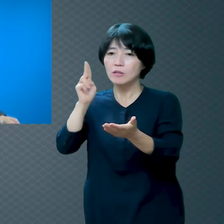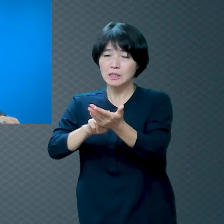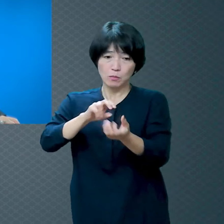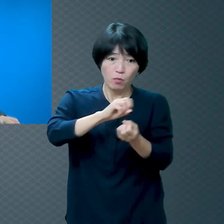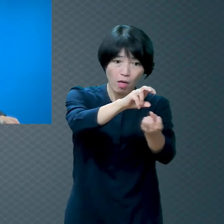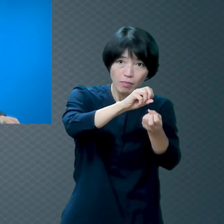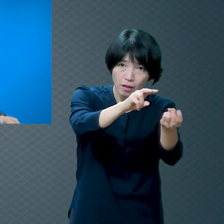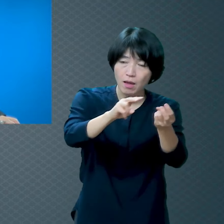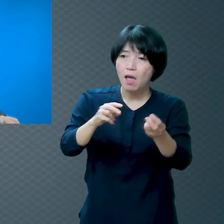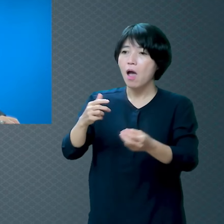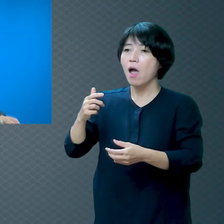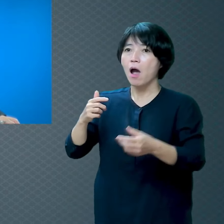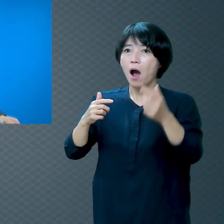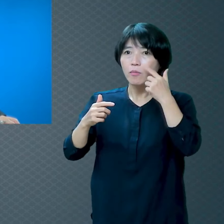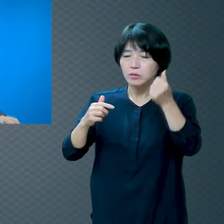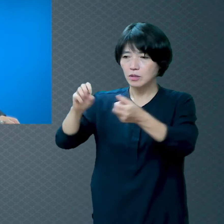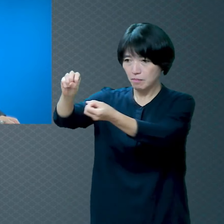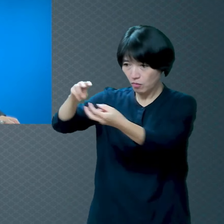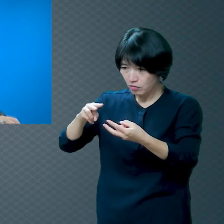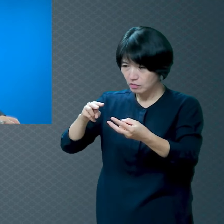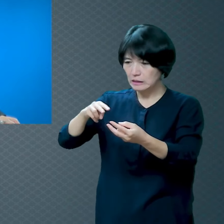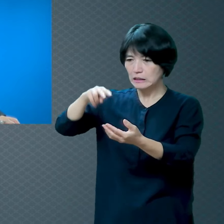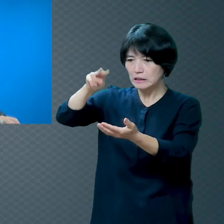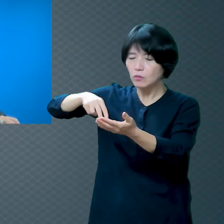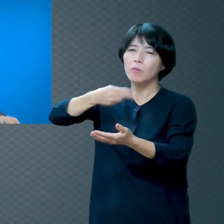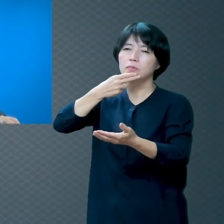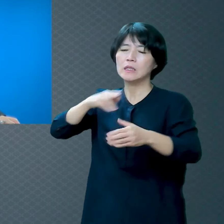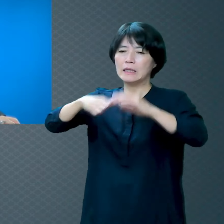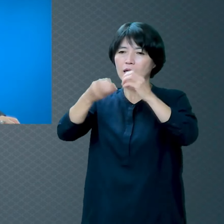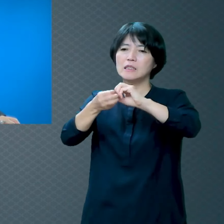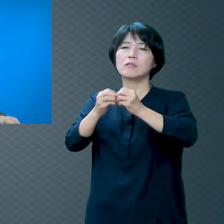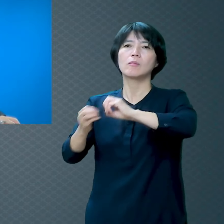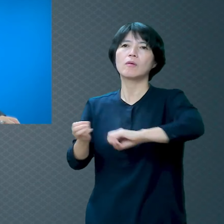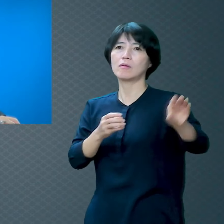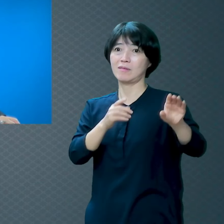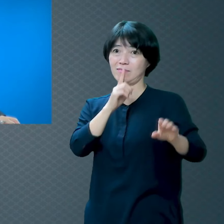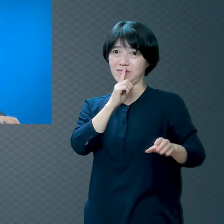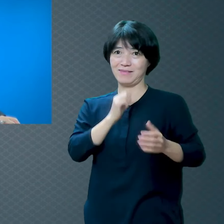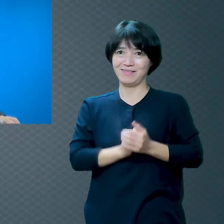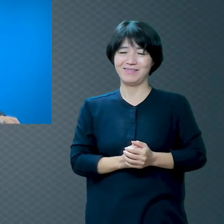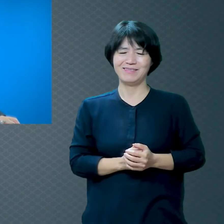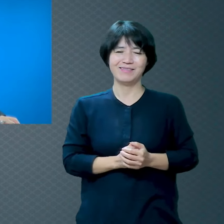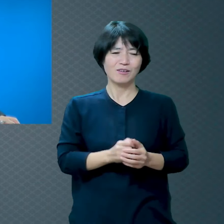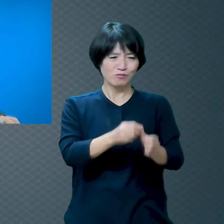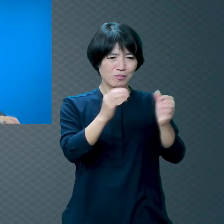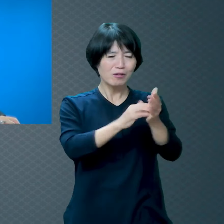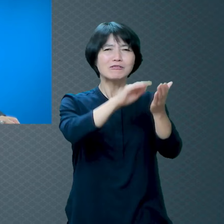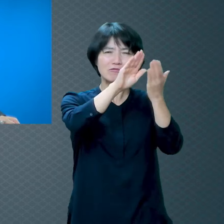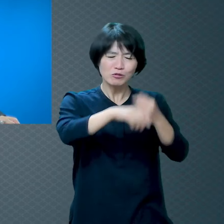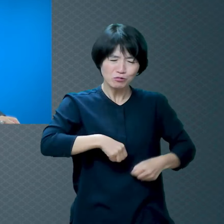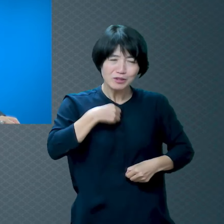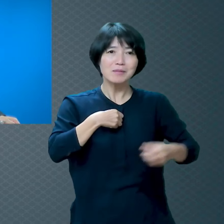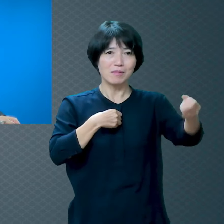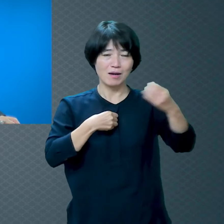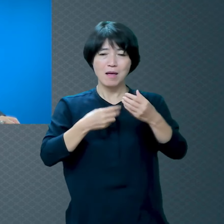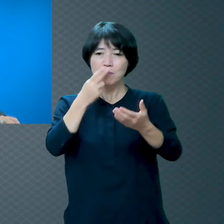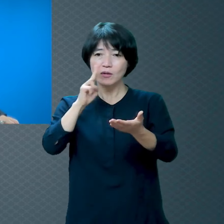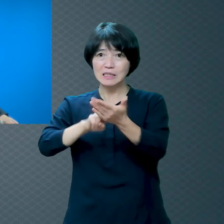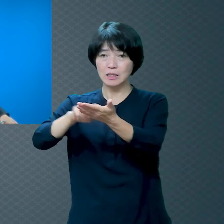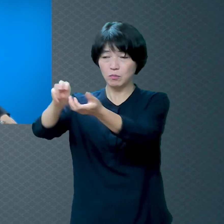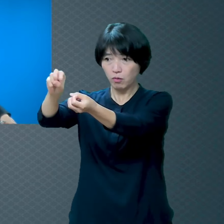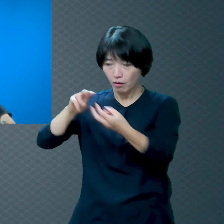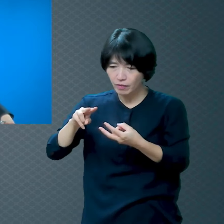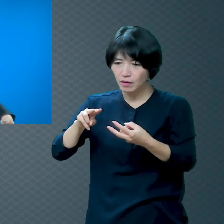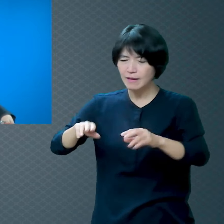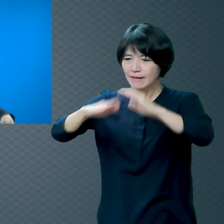안 봤대요 대문 나가면서 다 찢어버렸대요 참 그렇게 하기도 쉽지 않죠 자식이 그렇게 간절하게 편지를